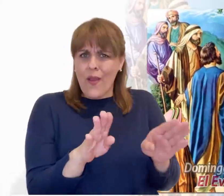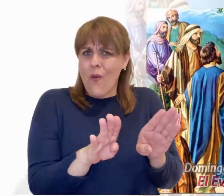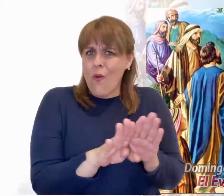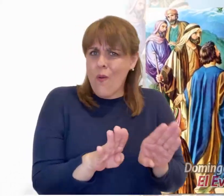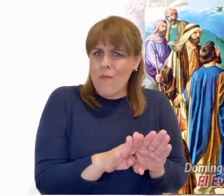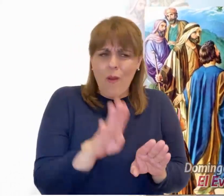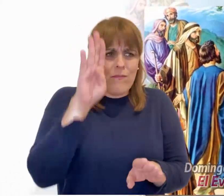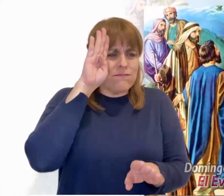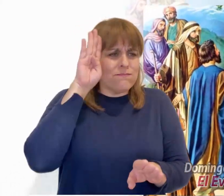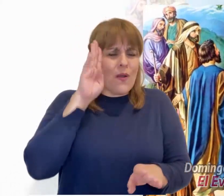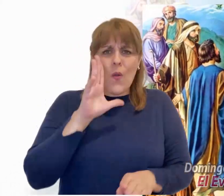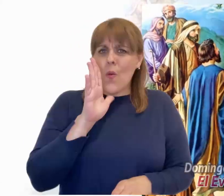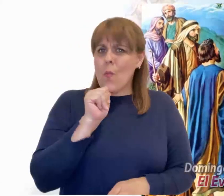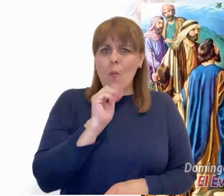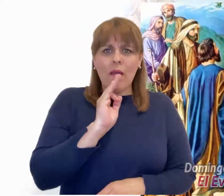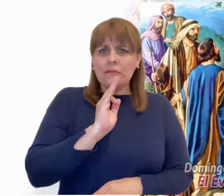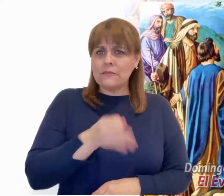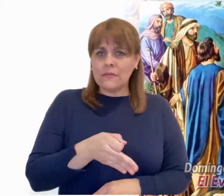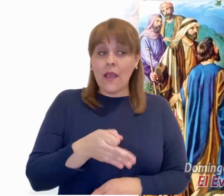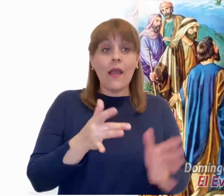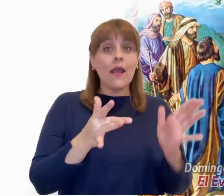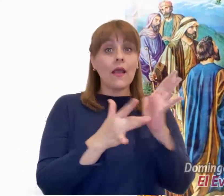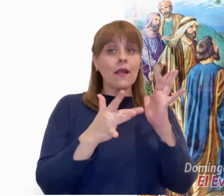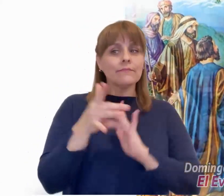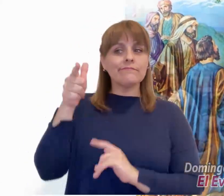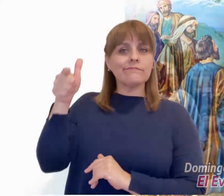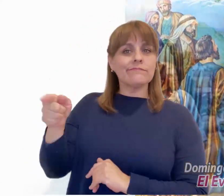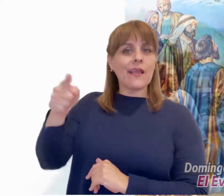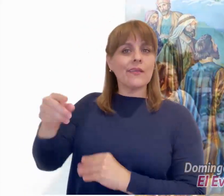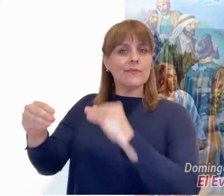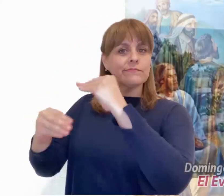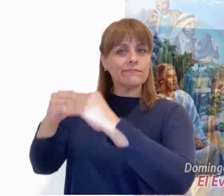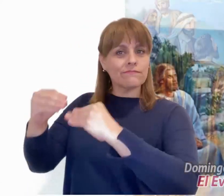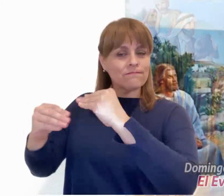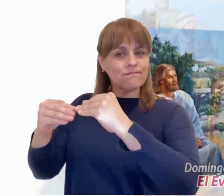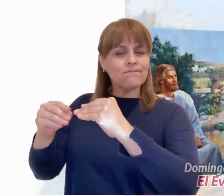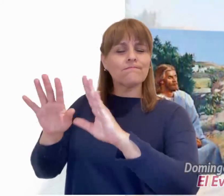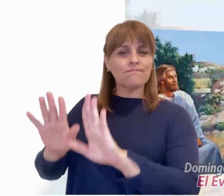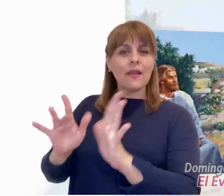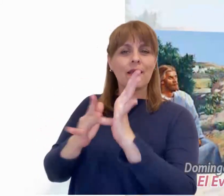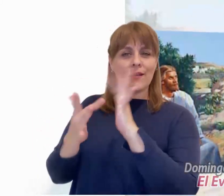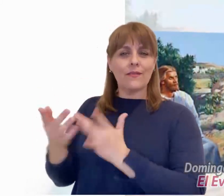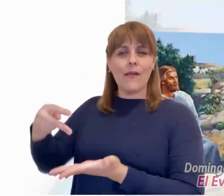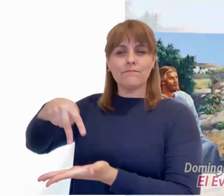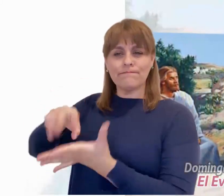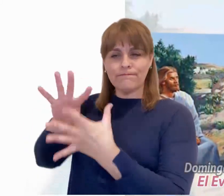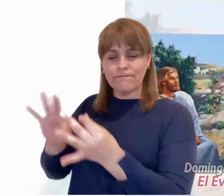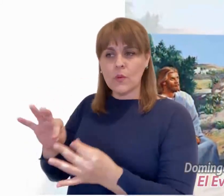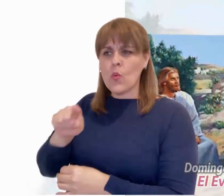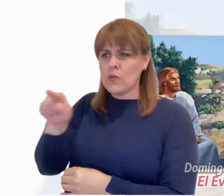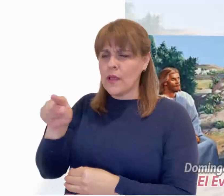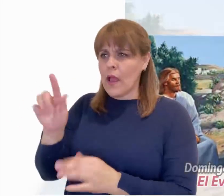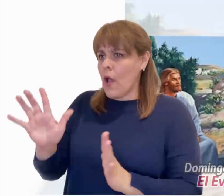intolerable, ¿quién puede admitir eso? Dándose cuenta Jesús de que sus discípulos murmuraban, les dijo,